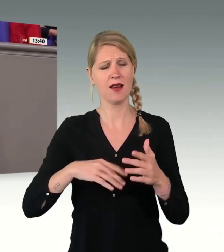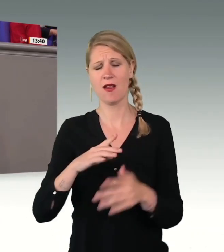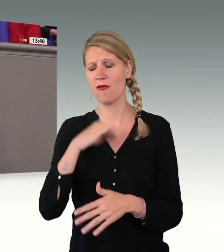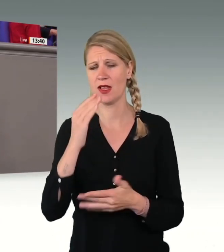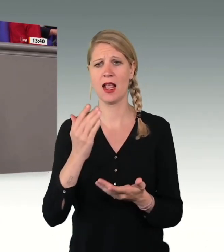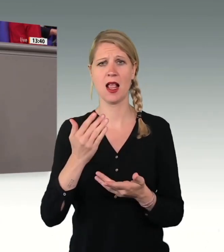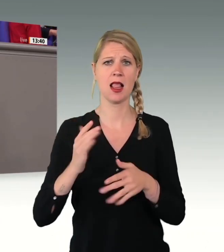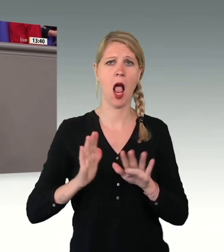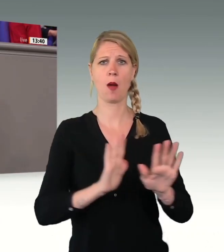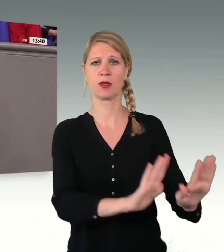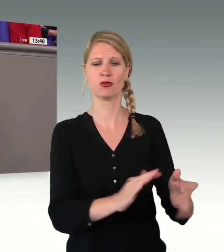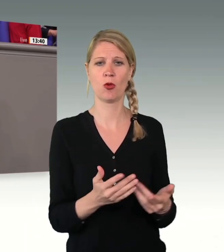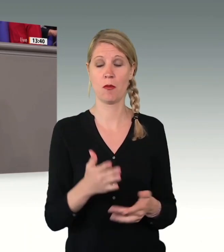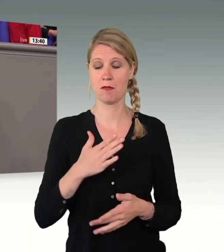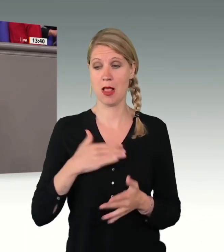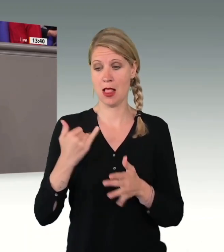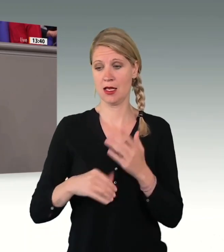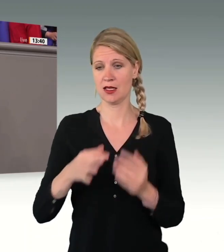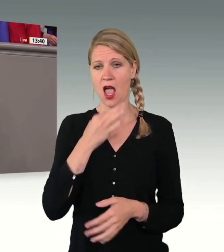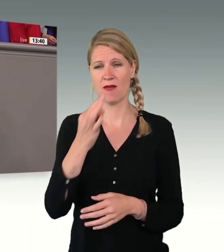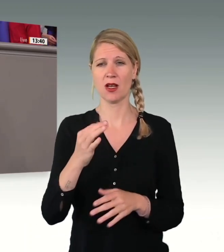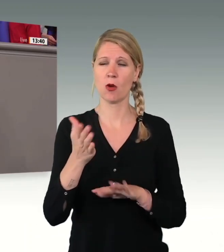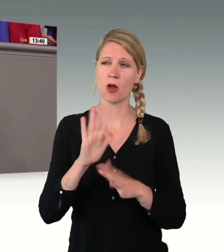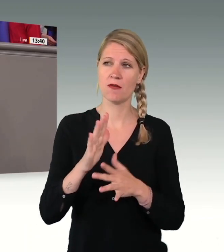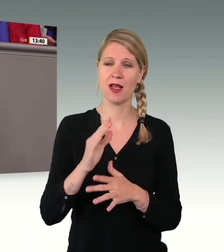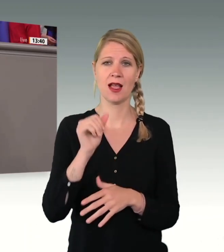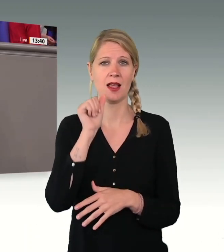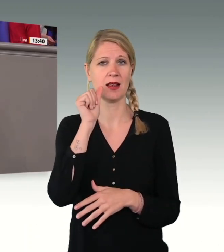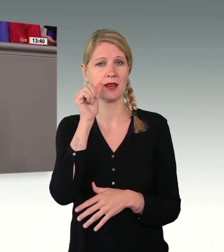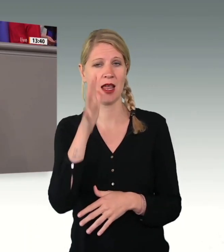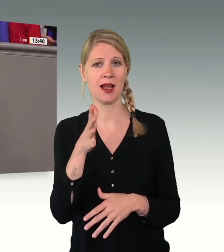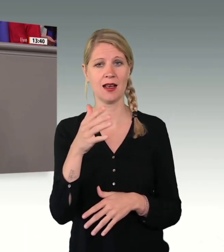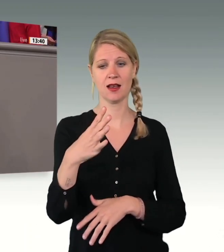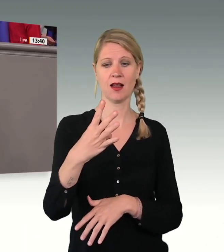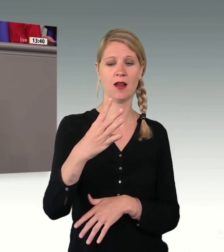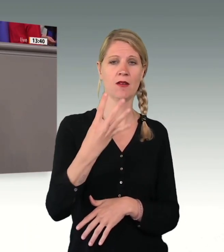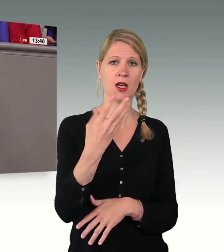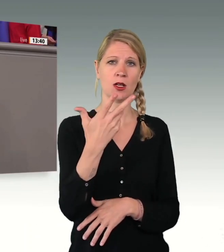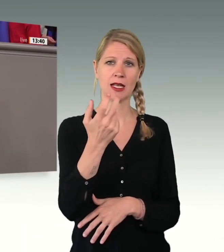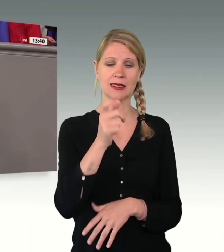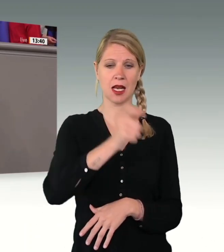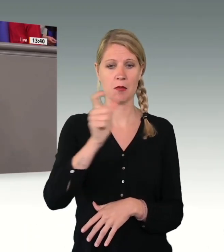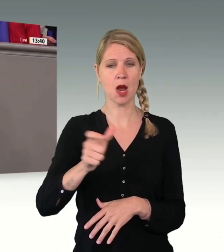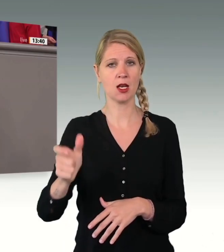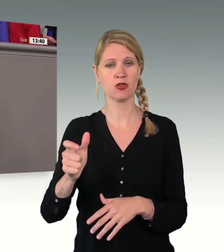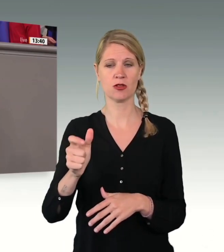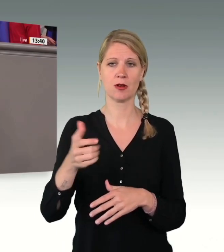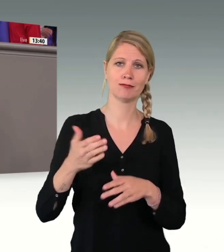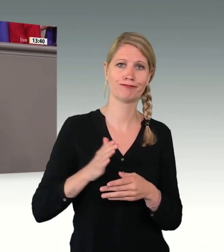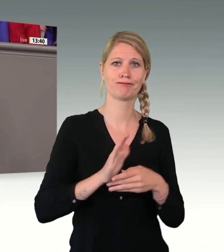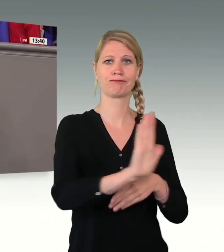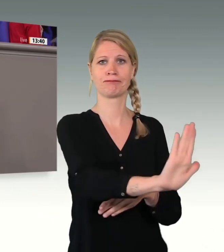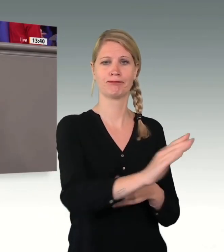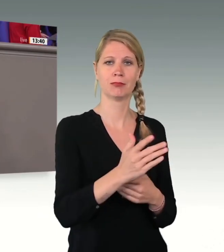an die Bundesregierung hat ergeben, dass im Schnitt jeden Tag 34 Menschen außer Landes geschafft werden. Sie werden an Orte